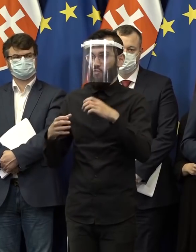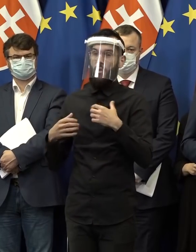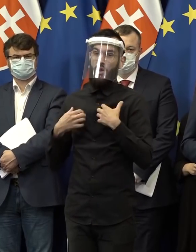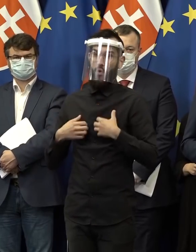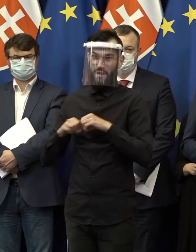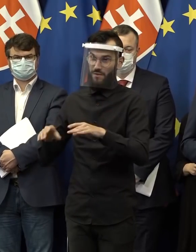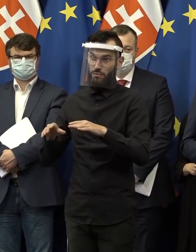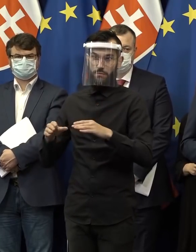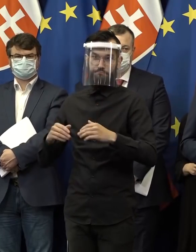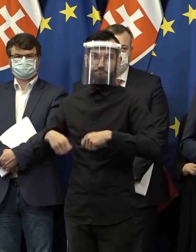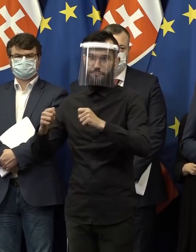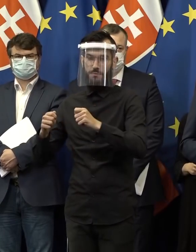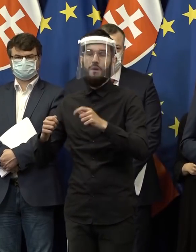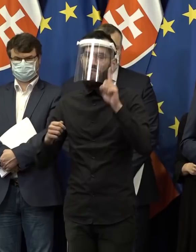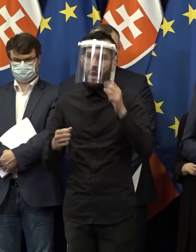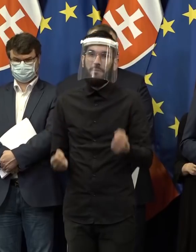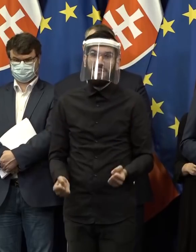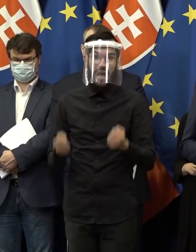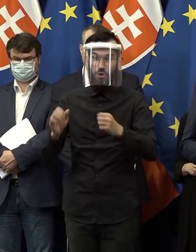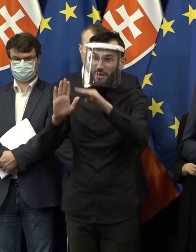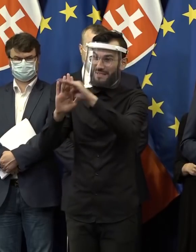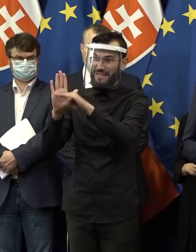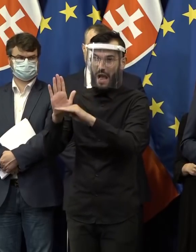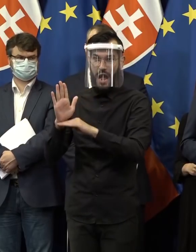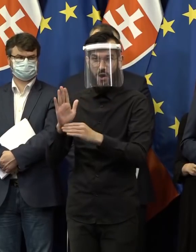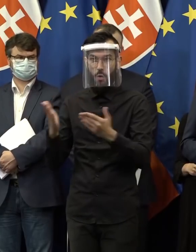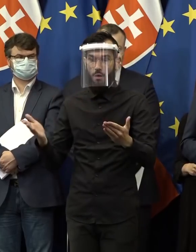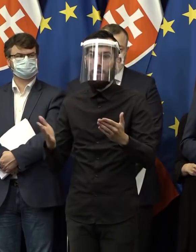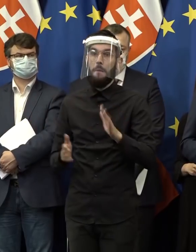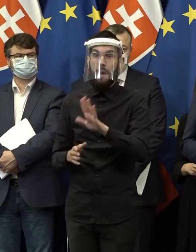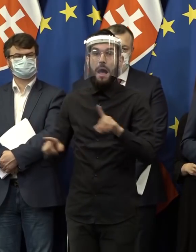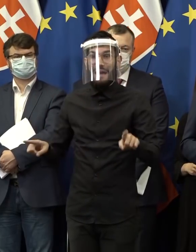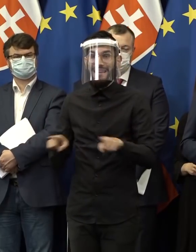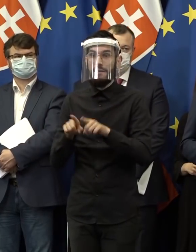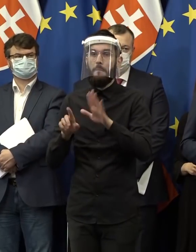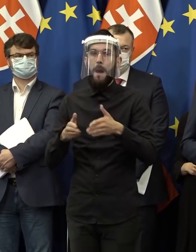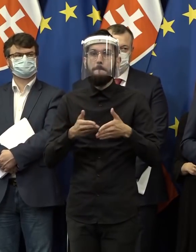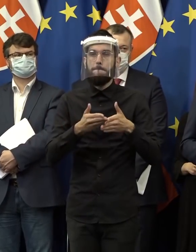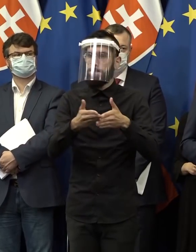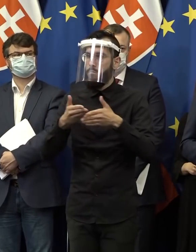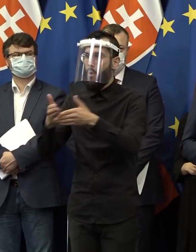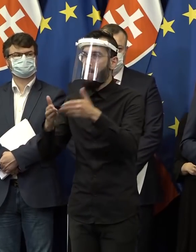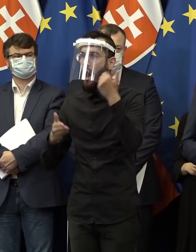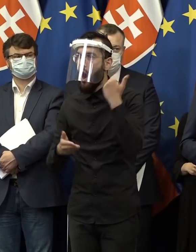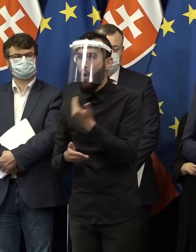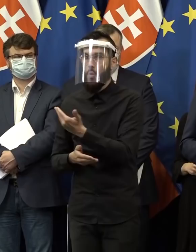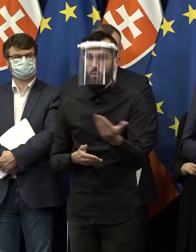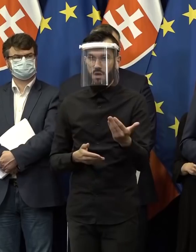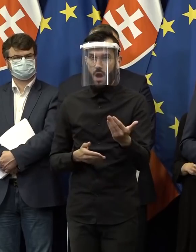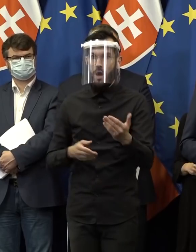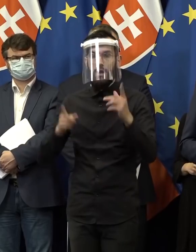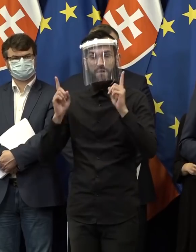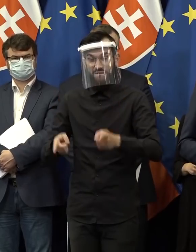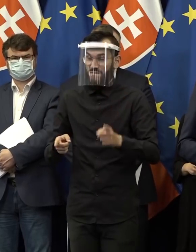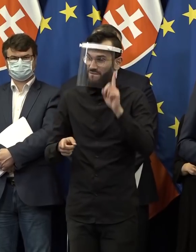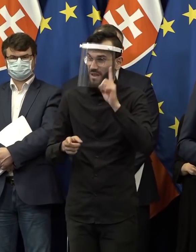patrí veľké poďakovanie. Boli to zákony, ktoré majú okamžite pomôcť ľuďom. Museli sme konať absolútne